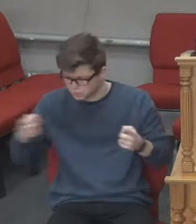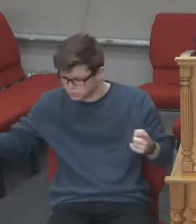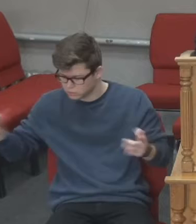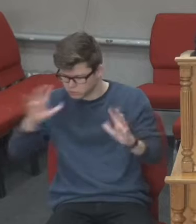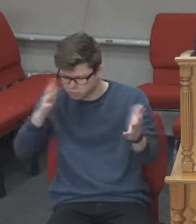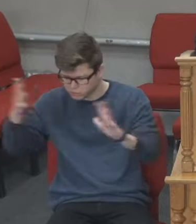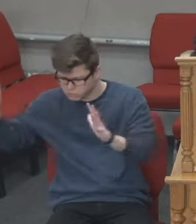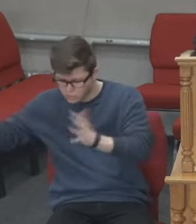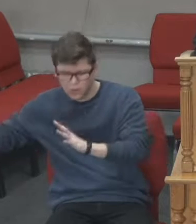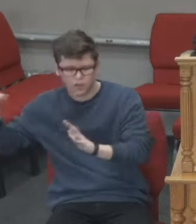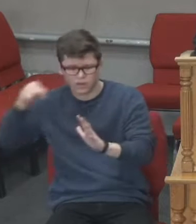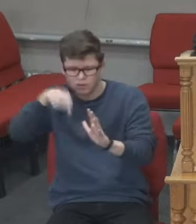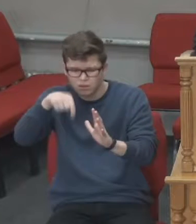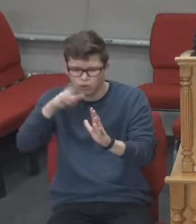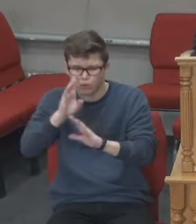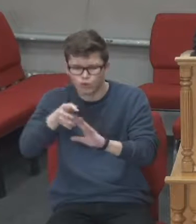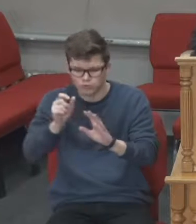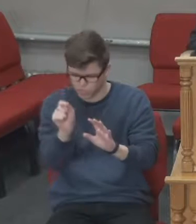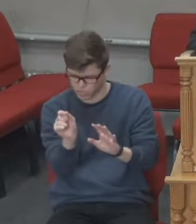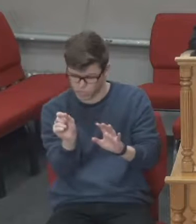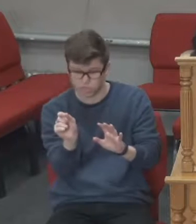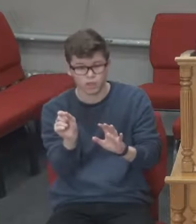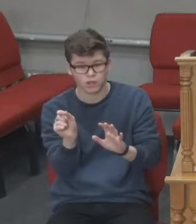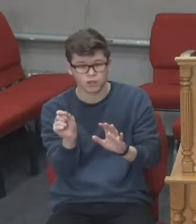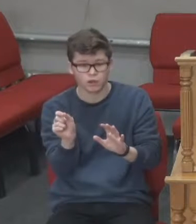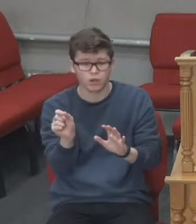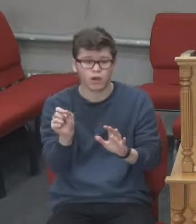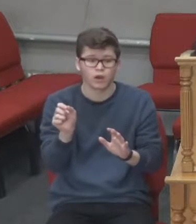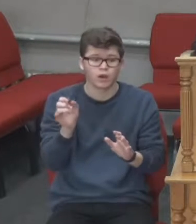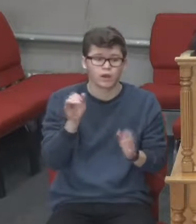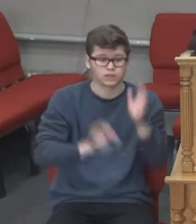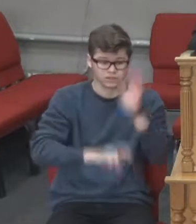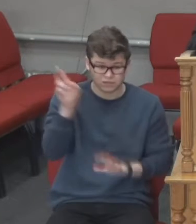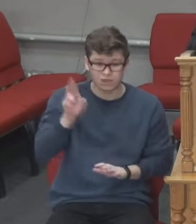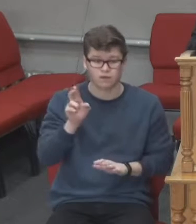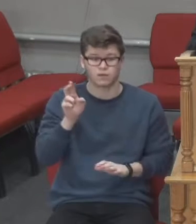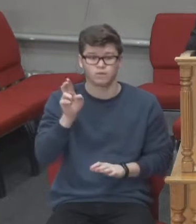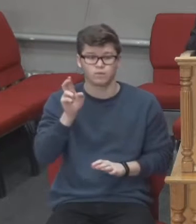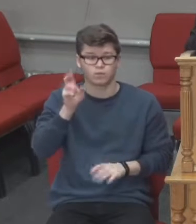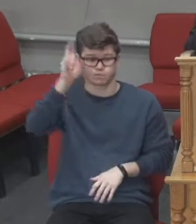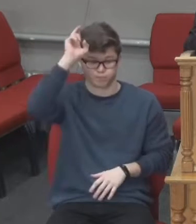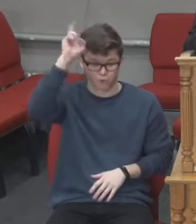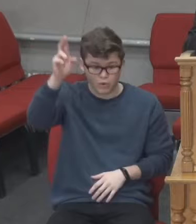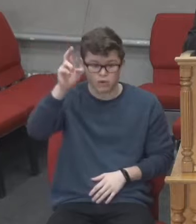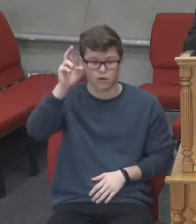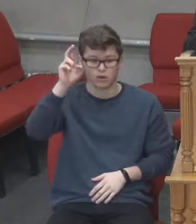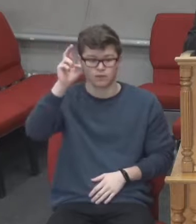відбуватимуться в світі. І Церква Господа Ісуса Христа, вона